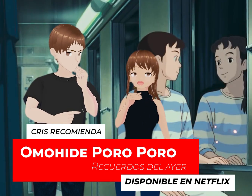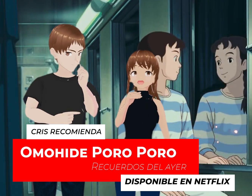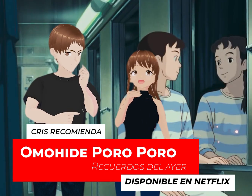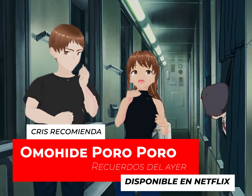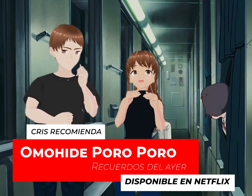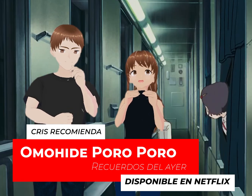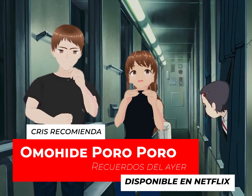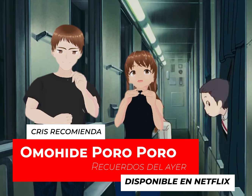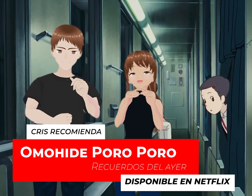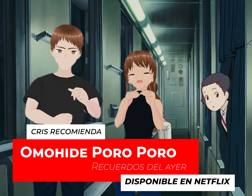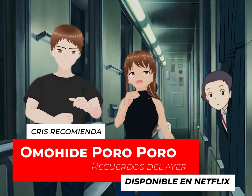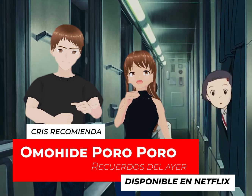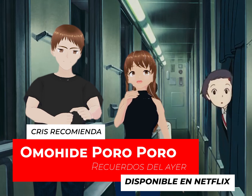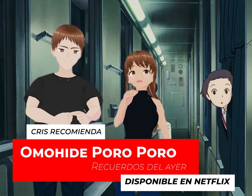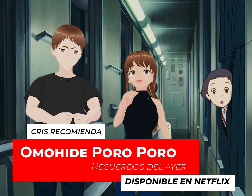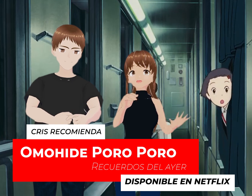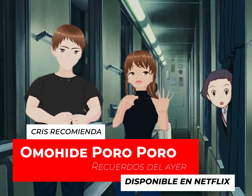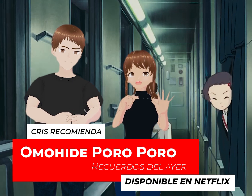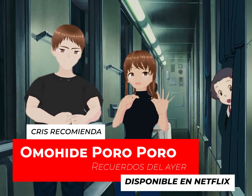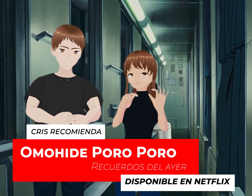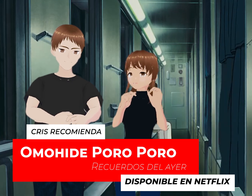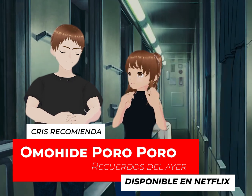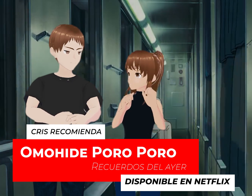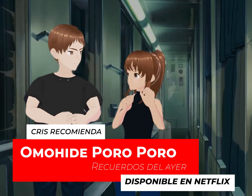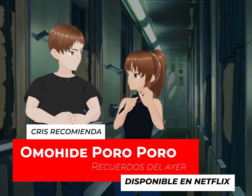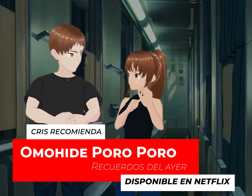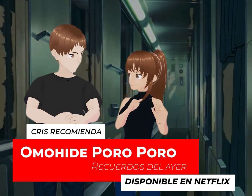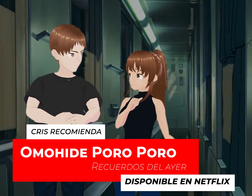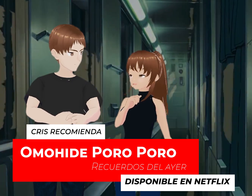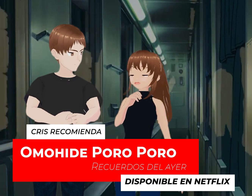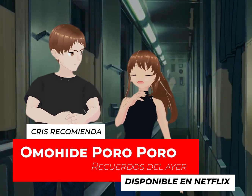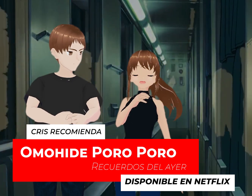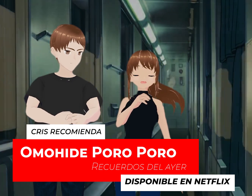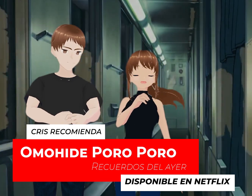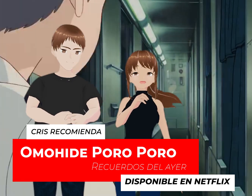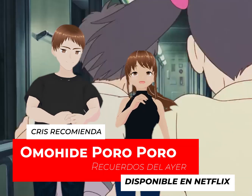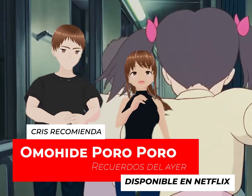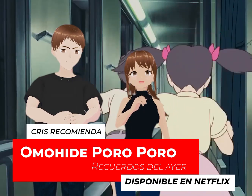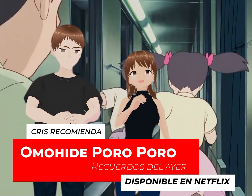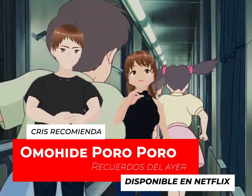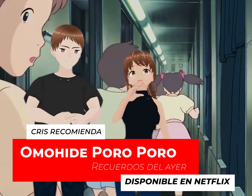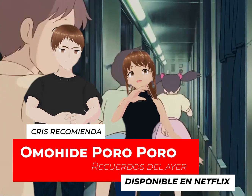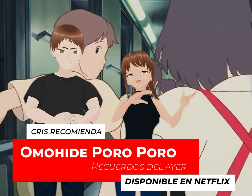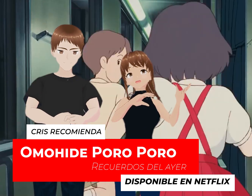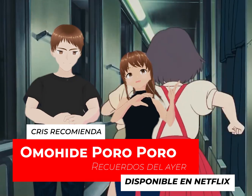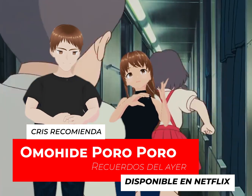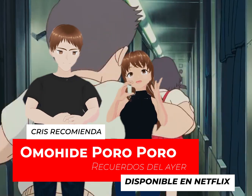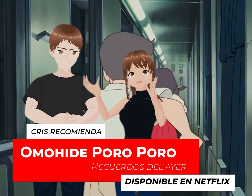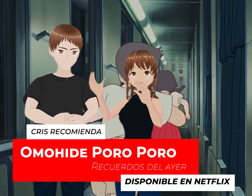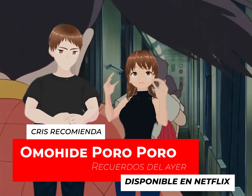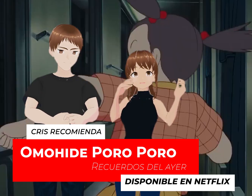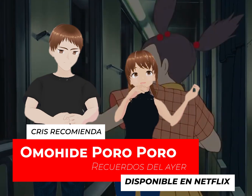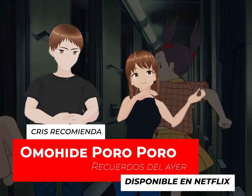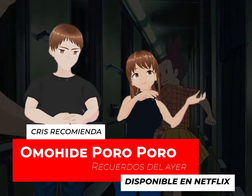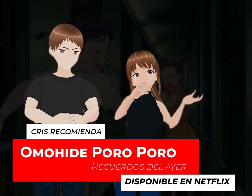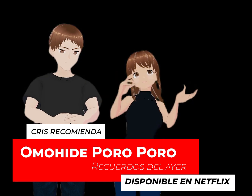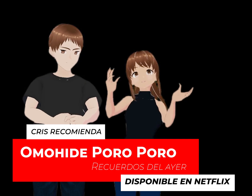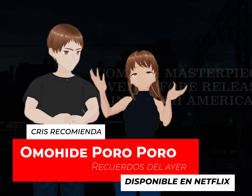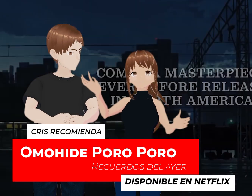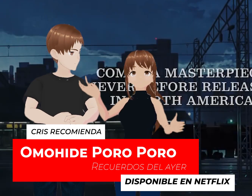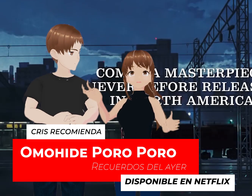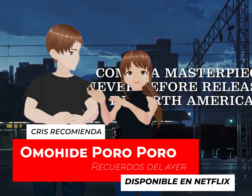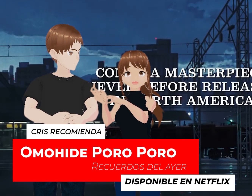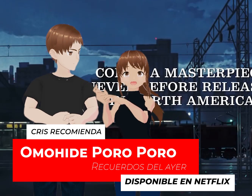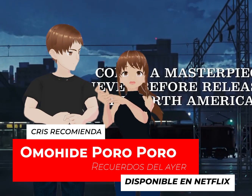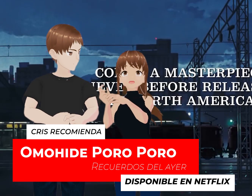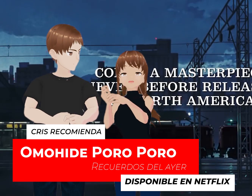de su vida Que es cuando estaba en quinto de primaria Entonces, vamos en Digamos que